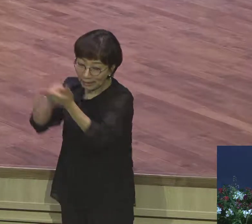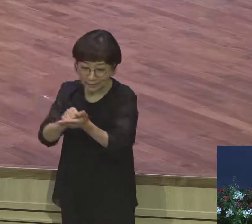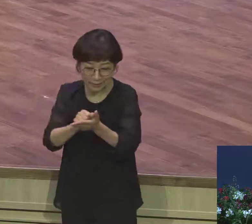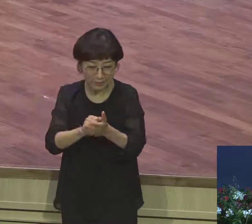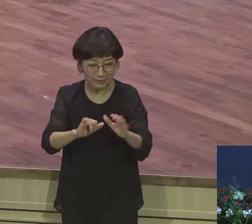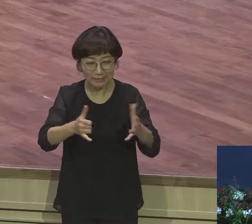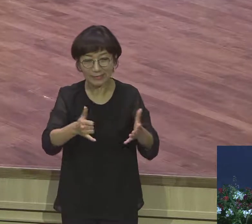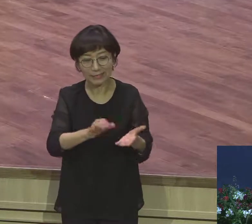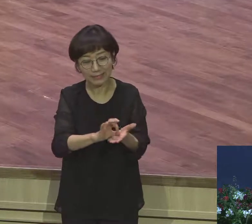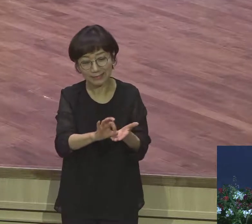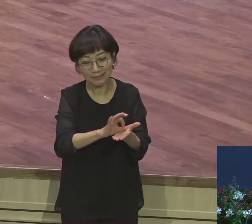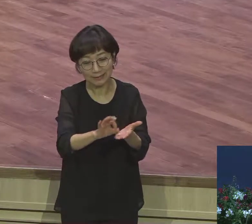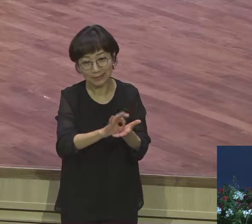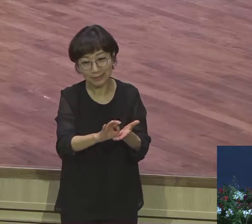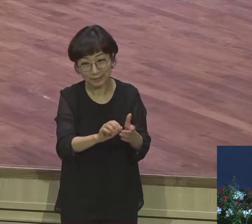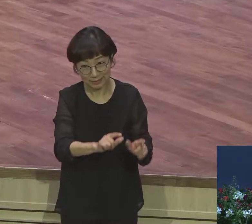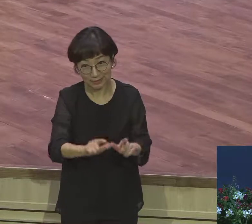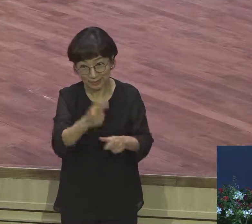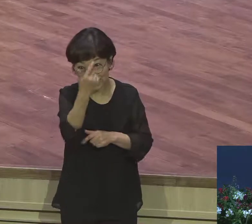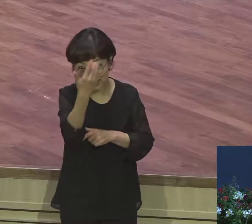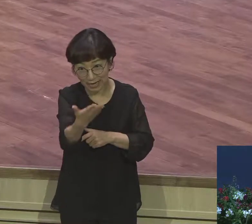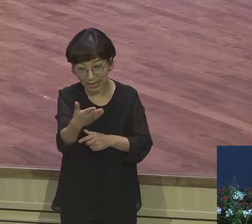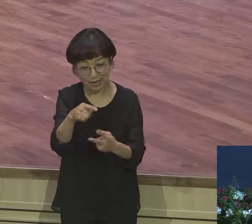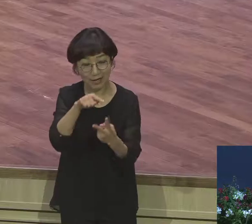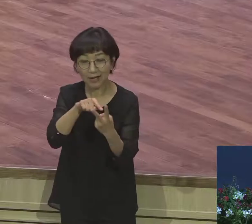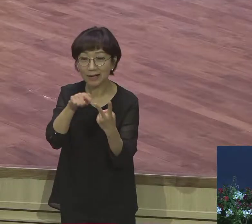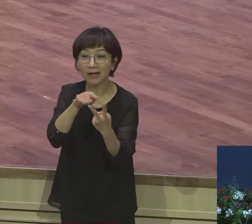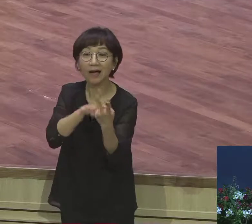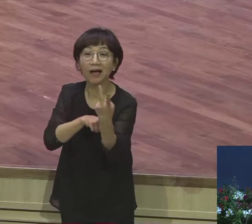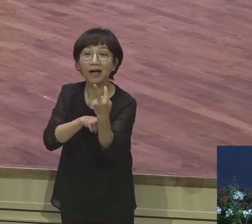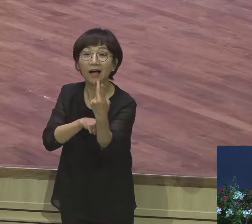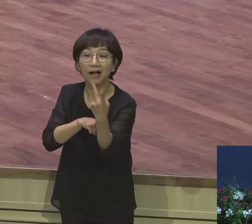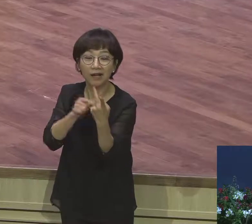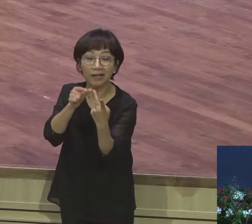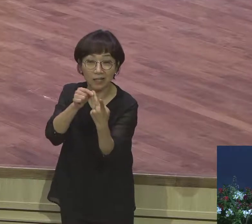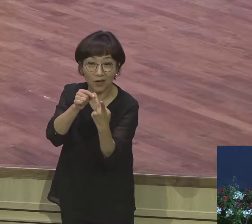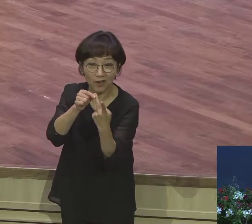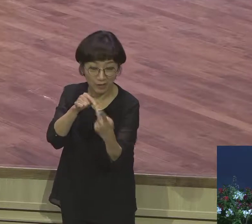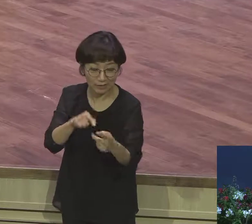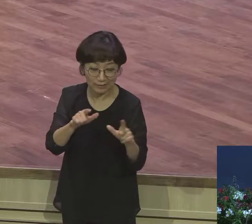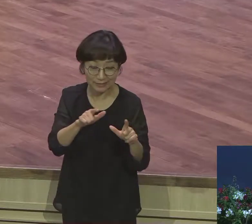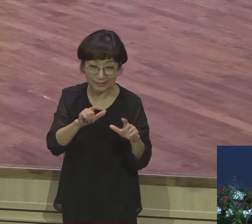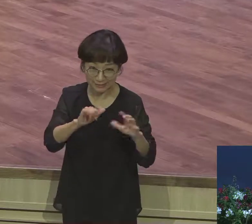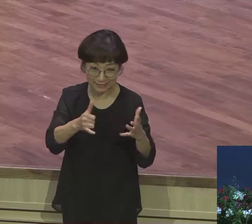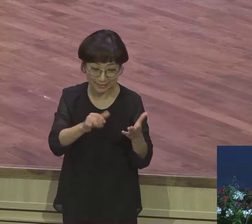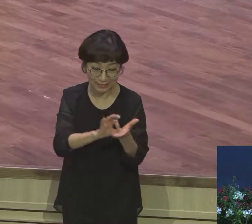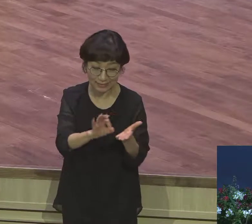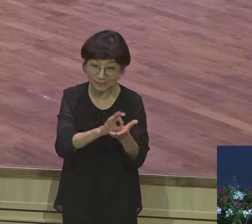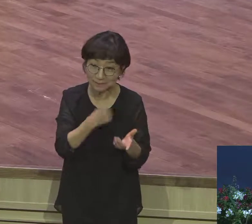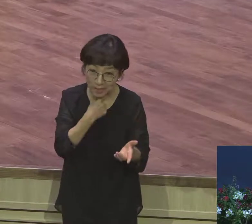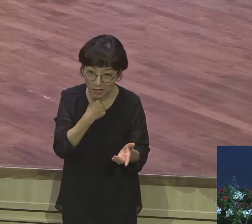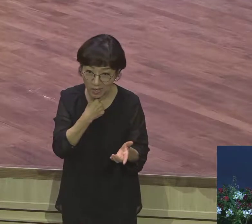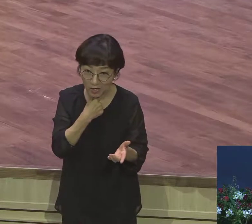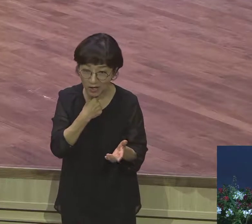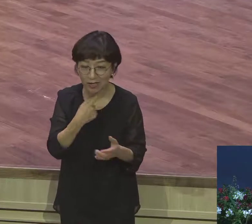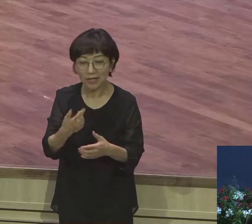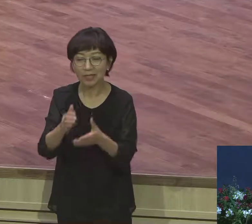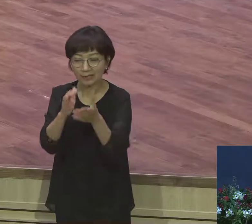그거는요 기도에 달려있습니다 하나님 앞에 우리 연계하고 모든 성도들 오늘 기초